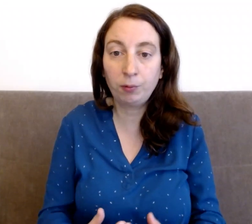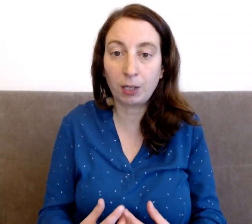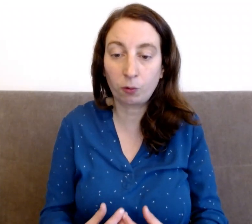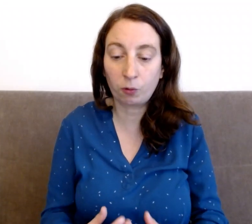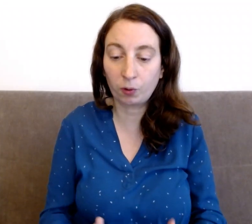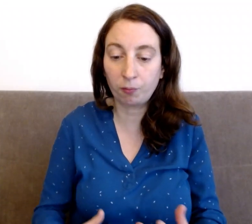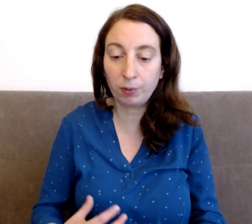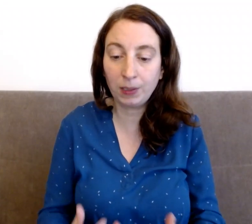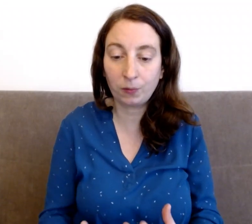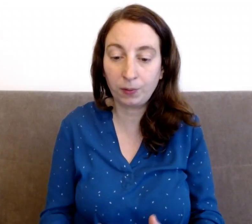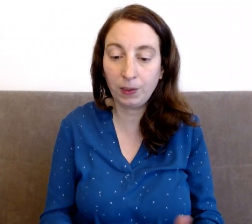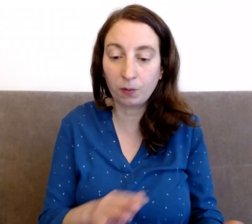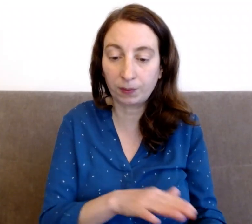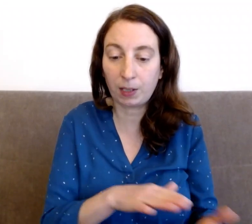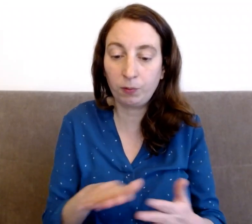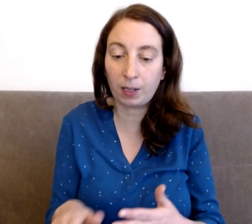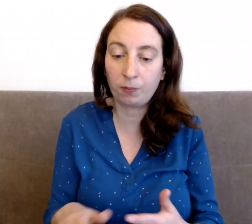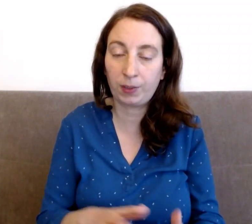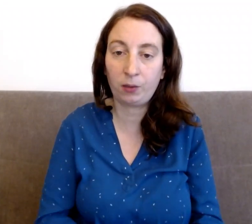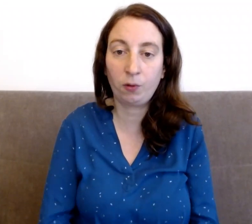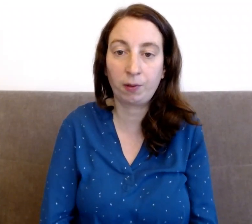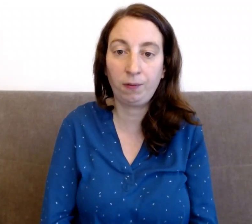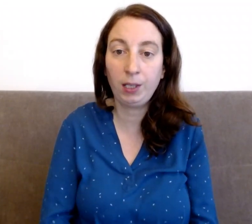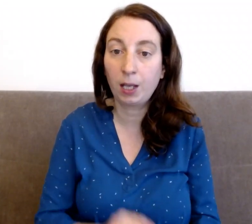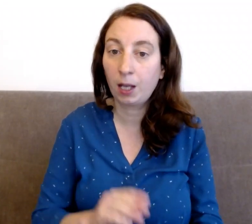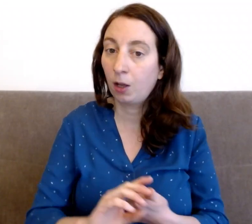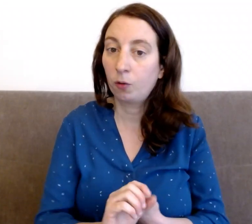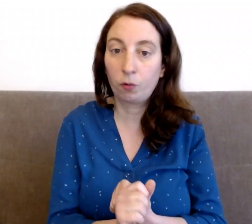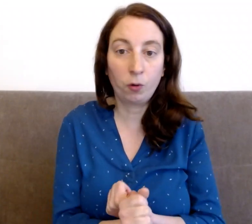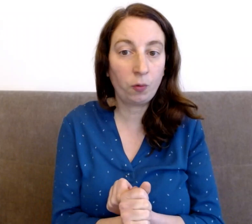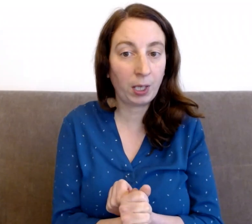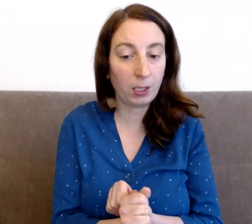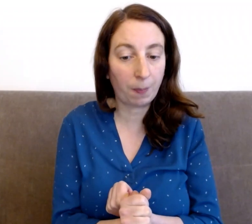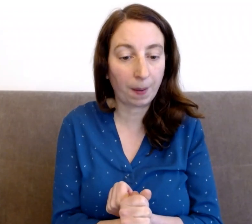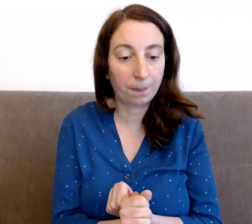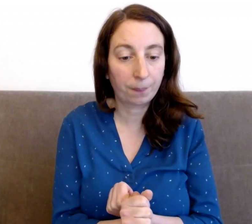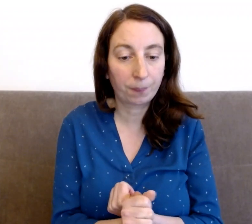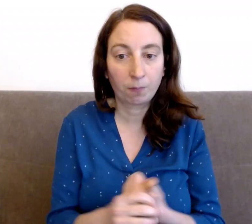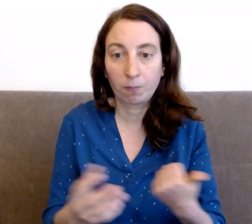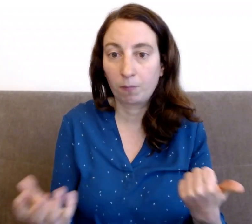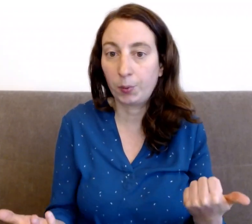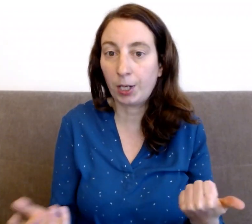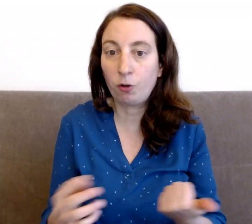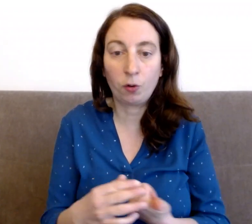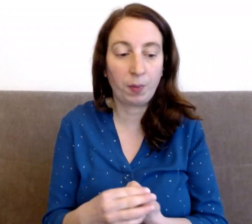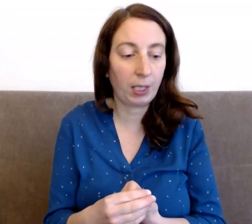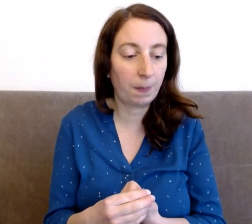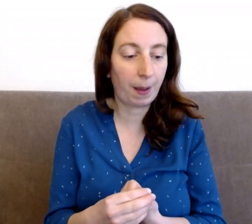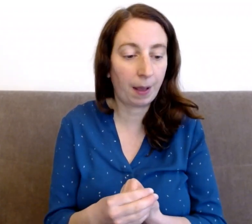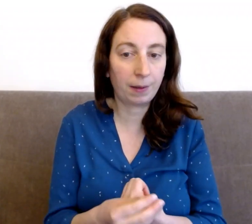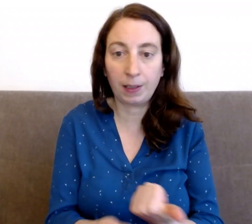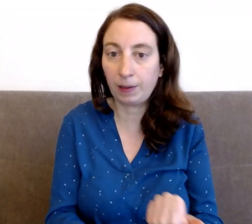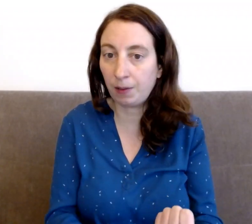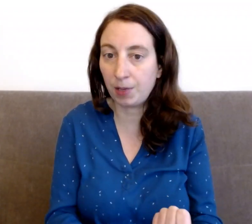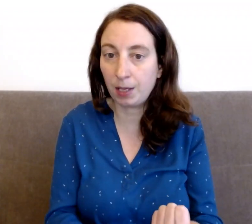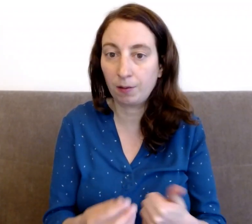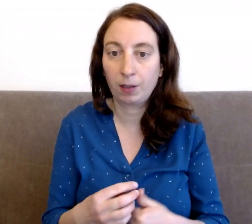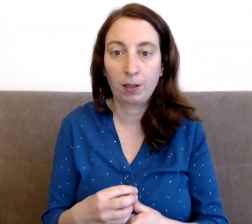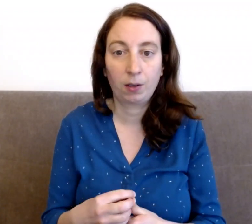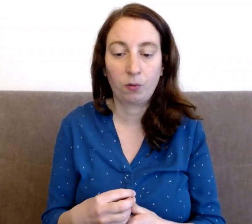quelque chose en vous qui se dit dans tel ou tel contexte de votre vie, je ne mérite pas. Peut-être je ne mérite pas d'être aimé, je